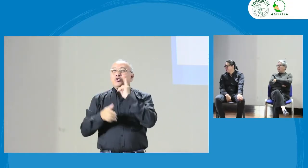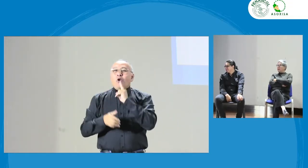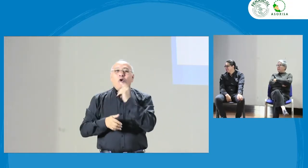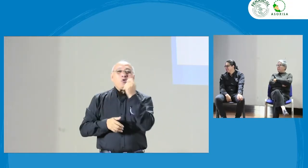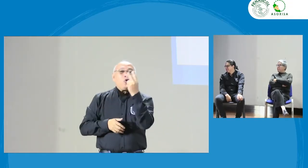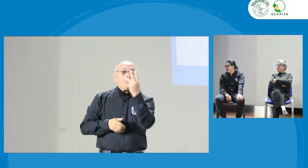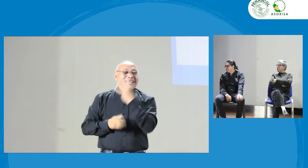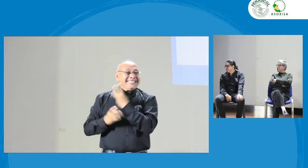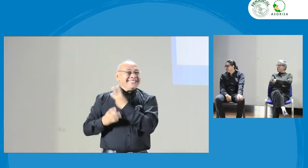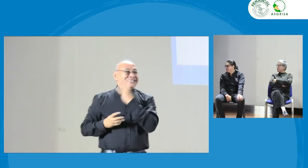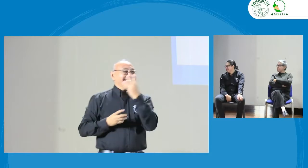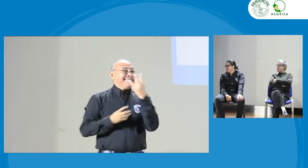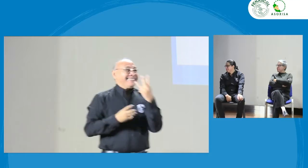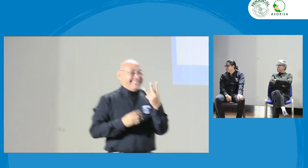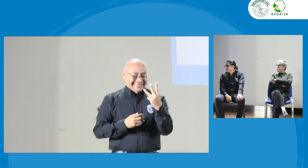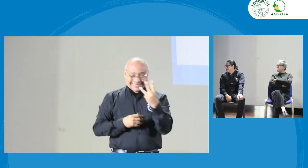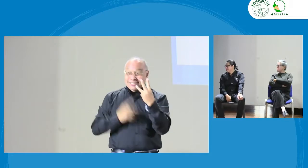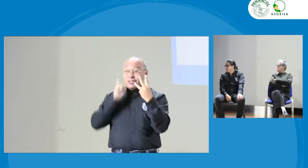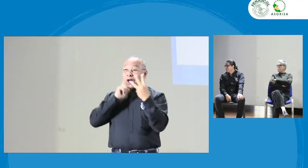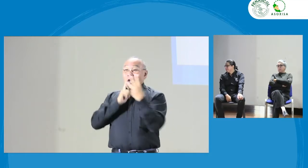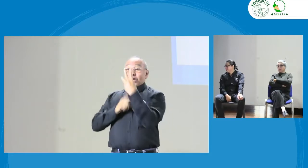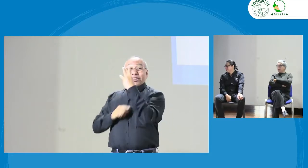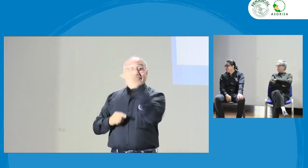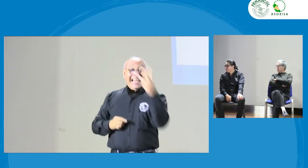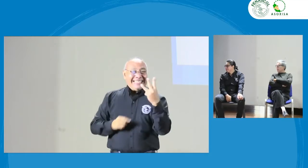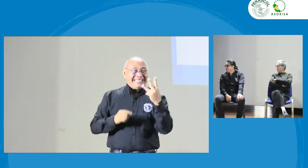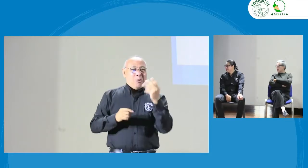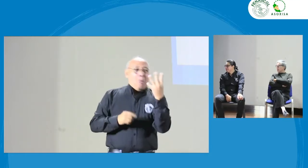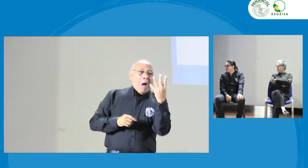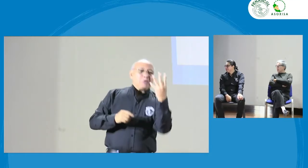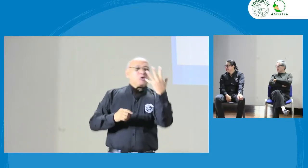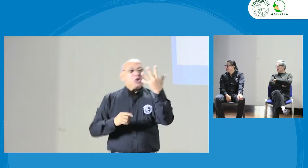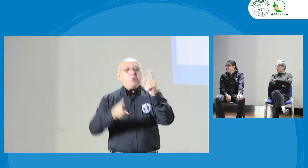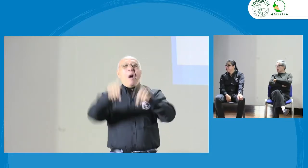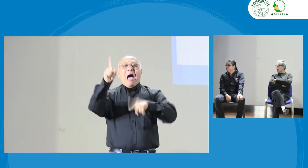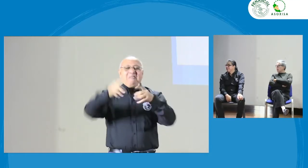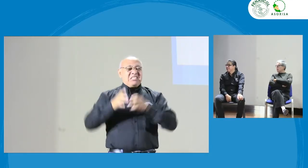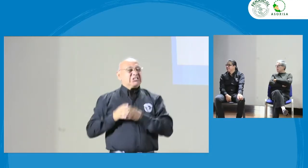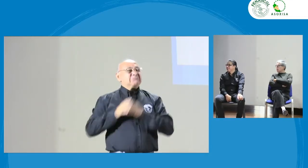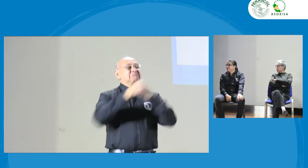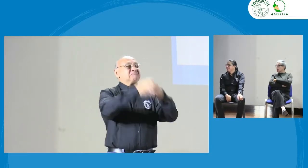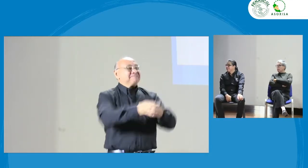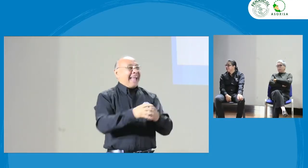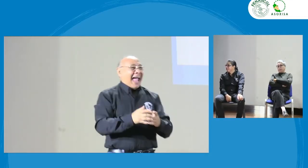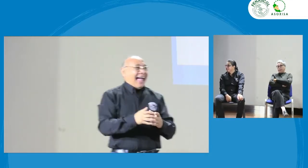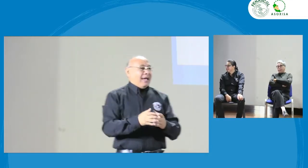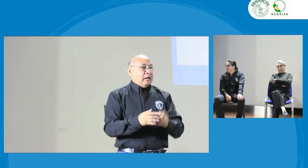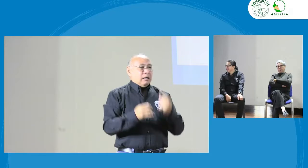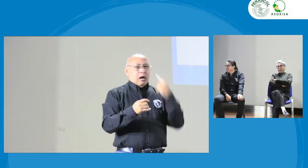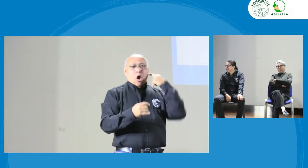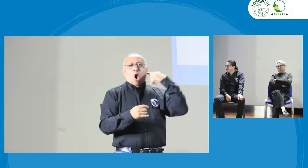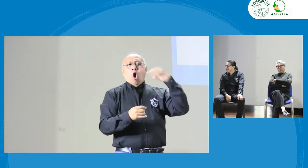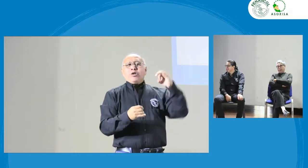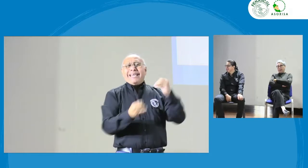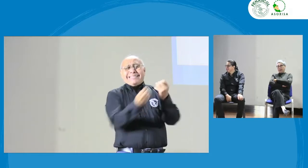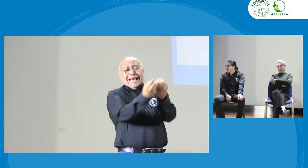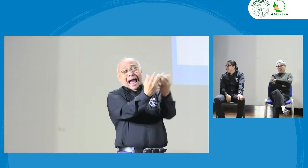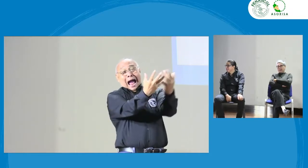probablemente, pues, vamos a ver que anteriormente ya tienen la experiencia de